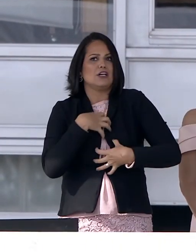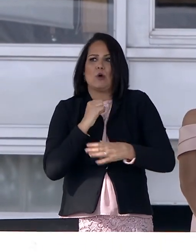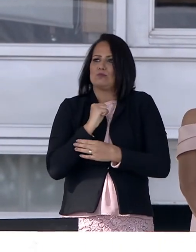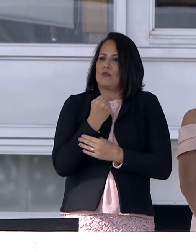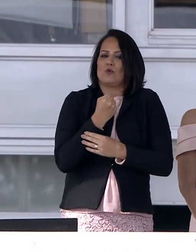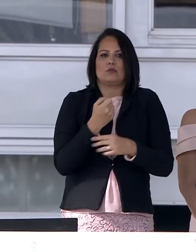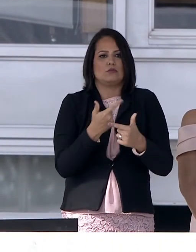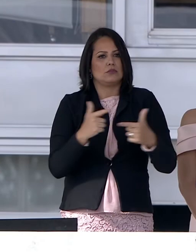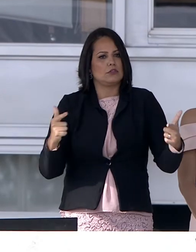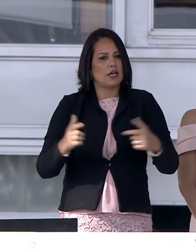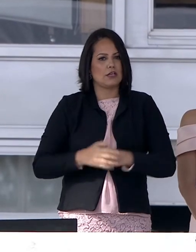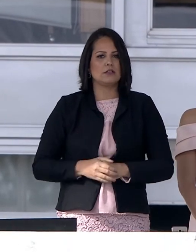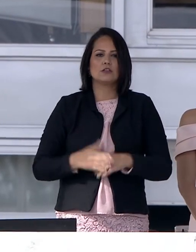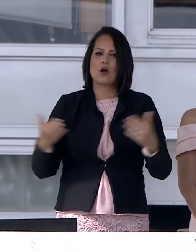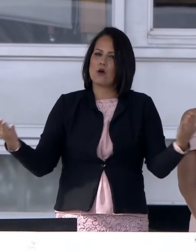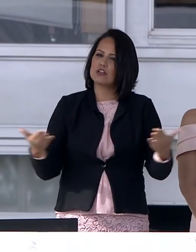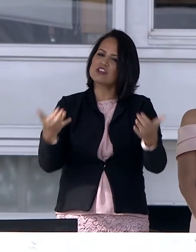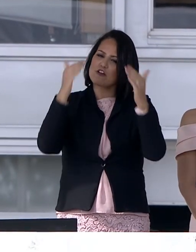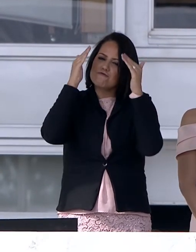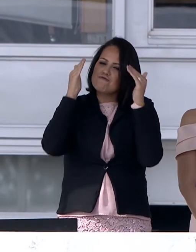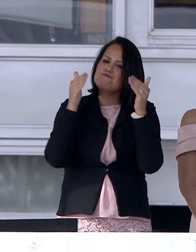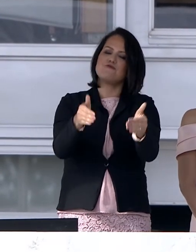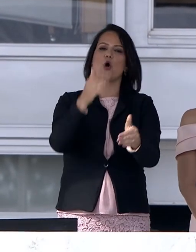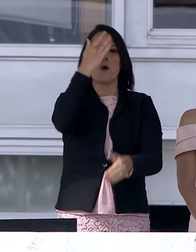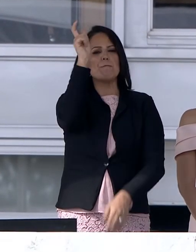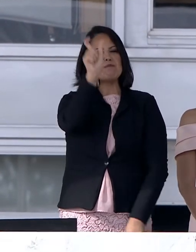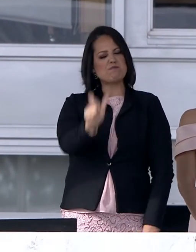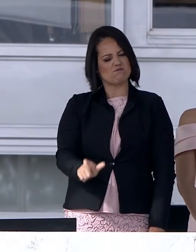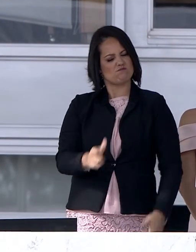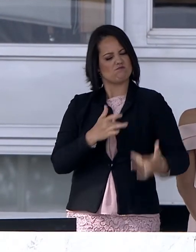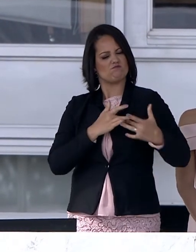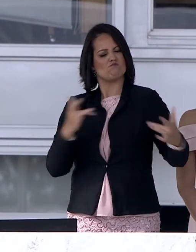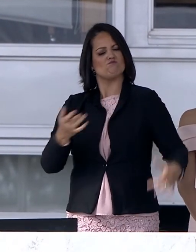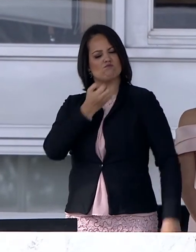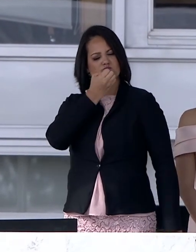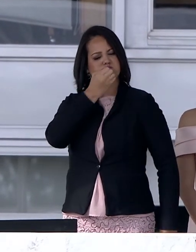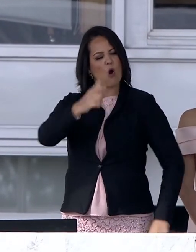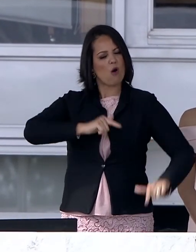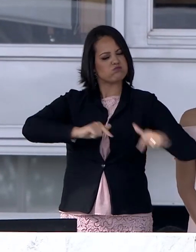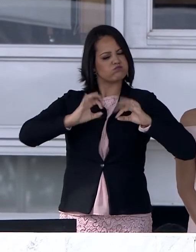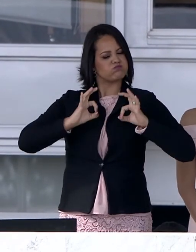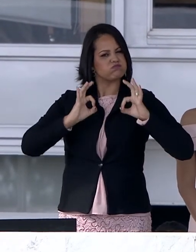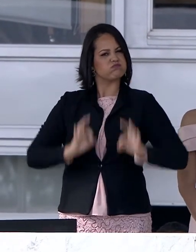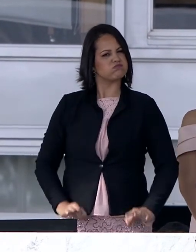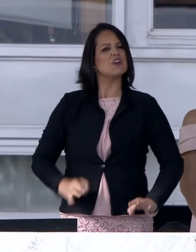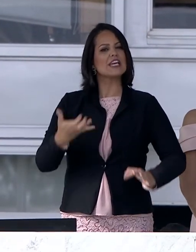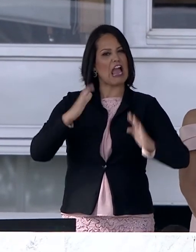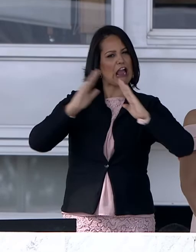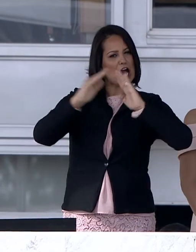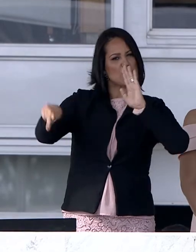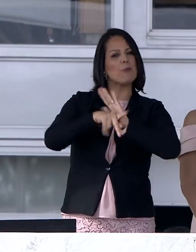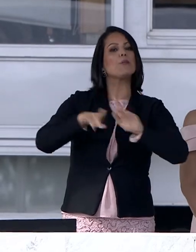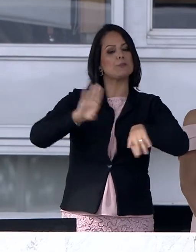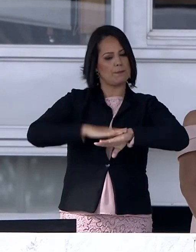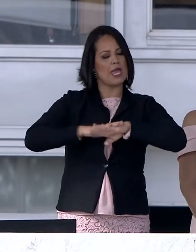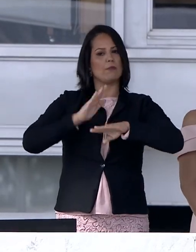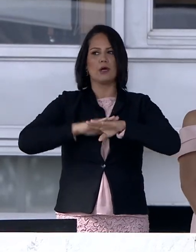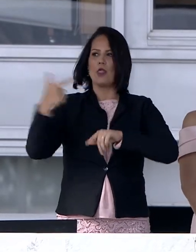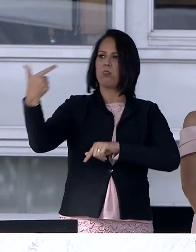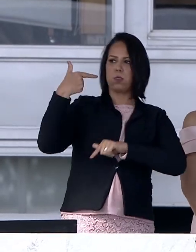será com a segurança das pessoas de bem e a garantia do direito de propriedade e da legítima defesa.